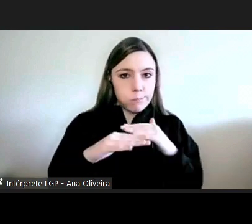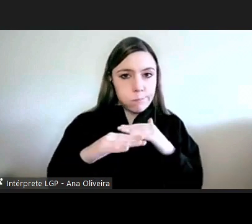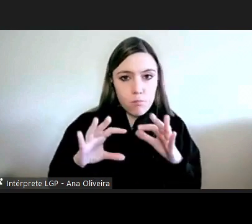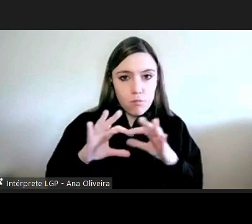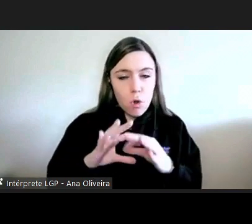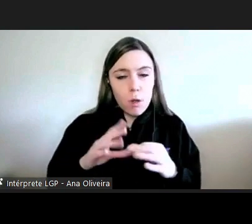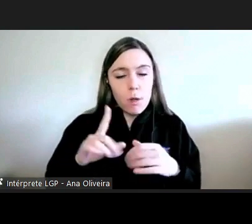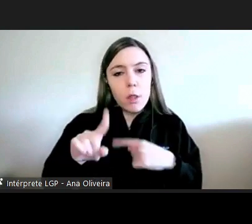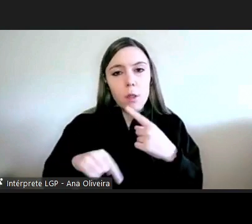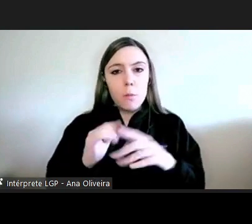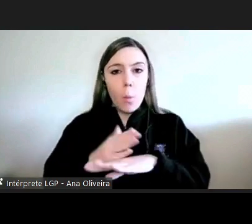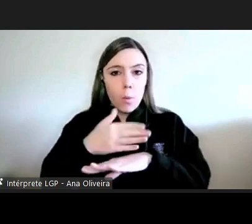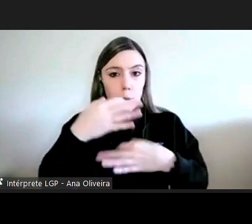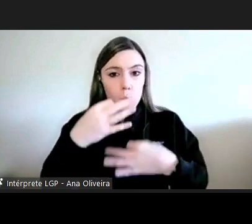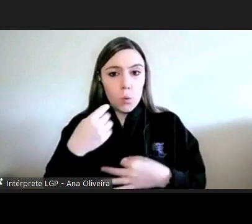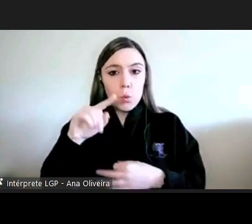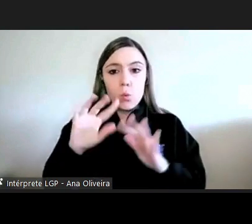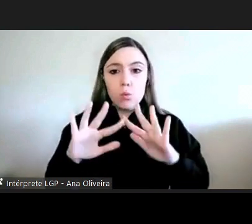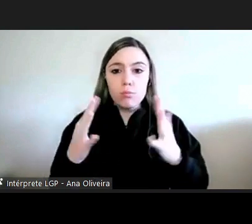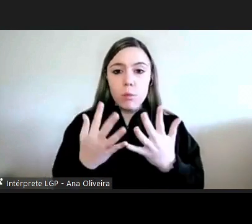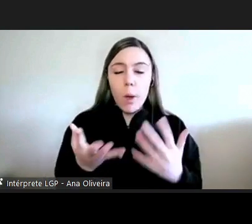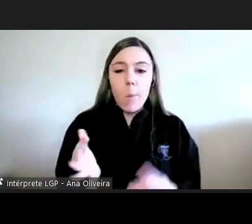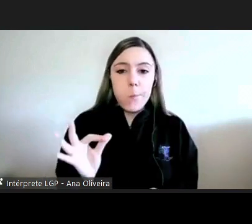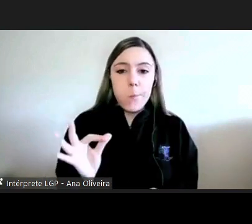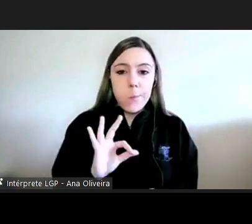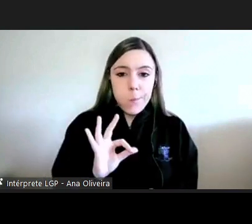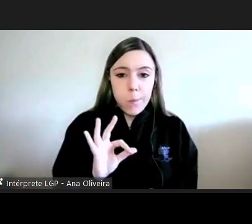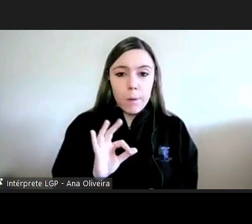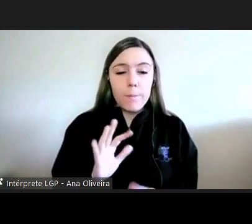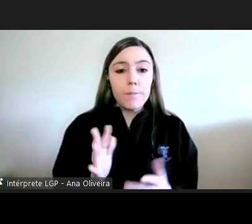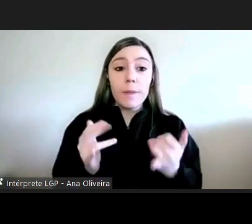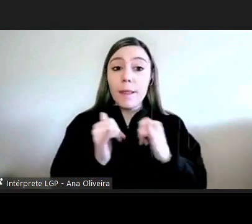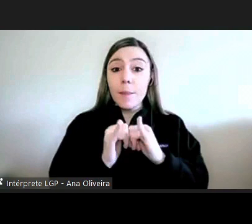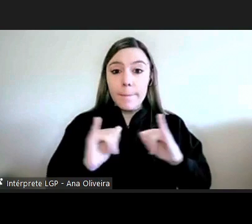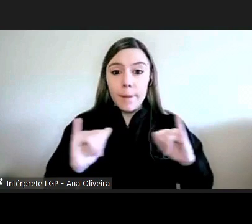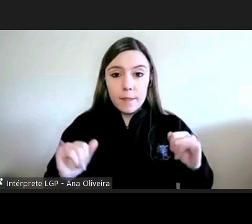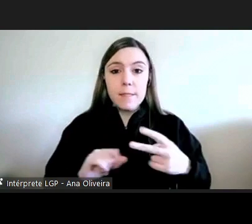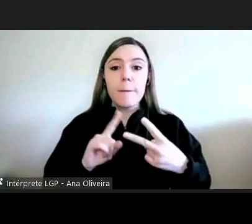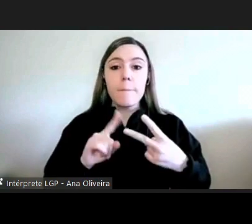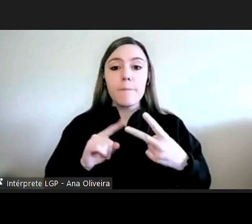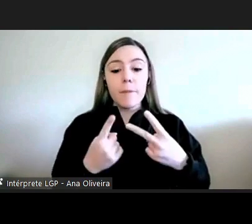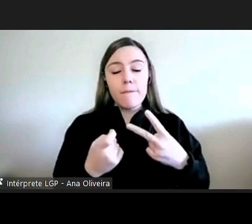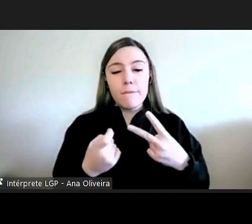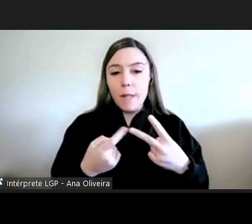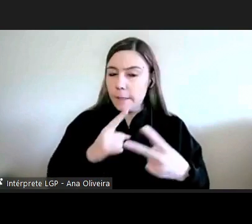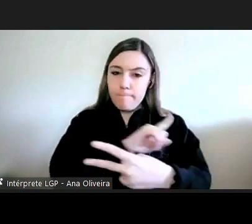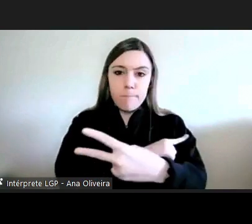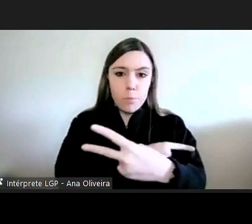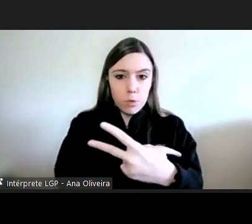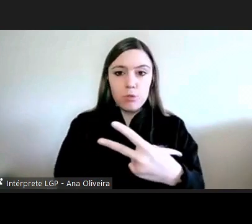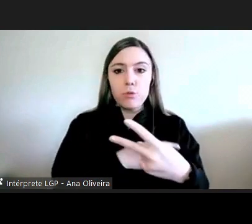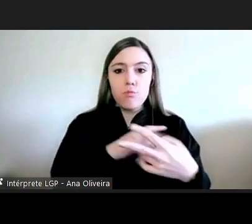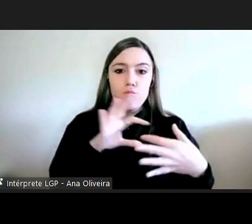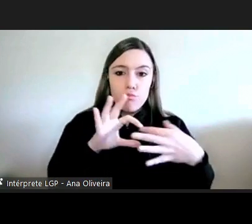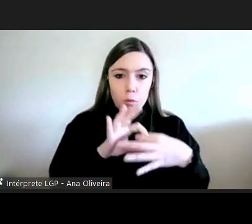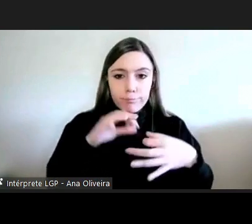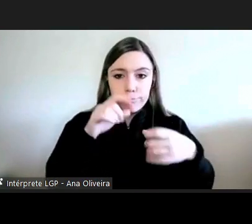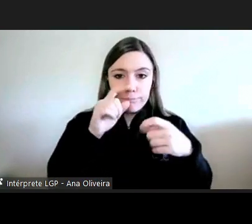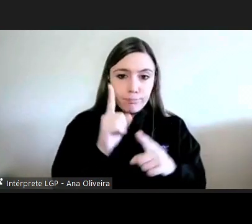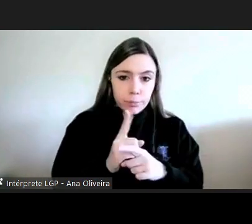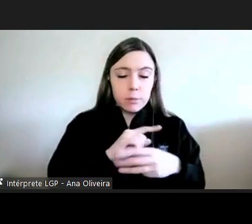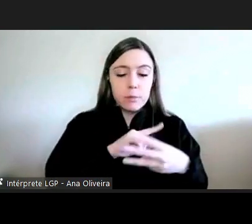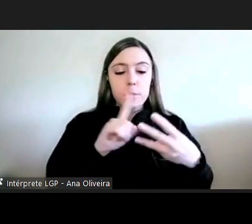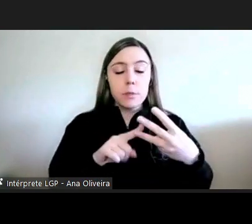acesso informal universal e gratuito portanto independência falta de poderes vinculativos atuação de justiça